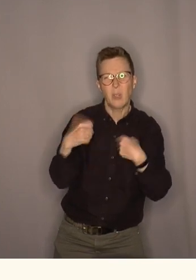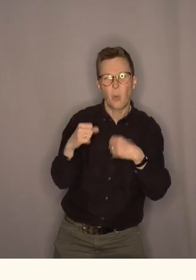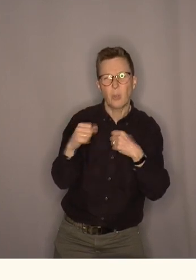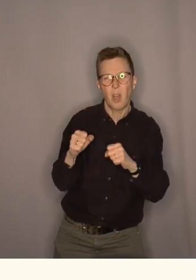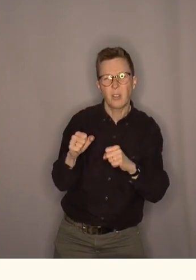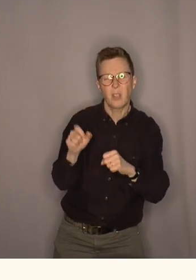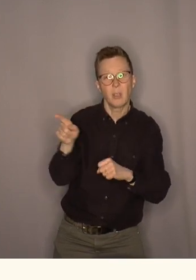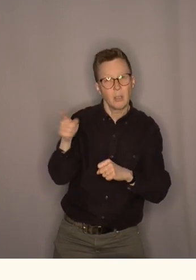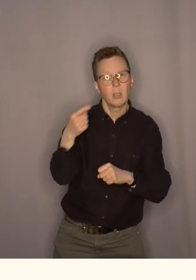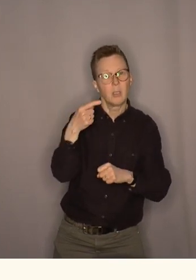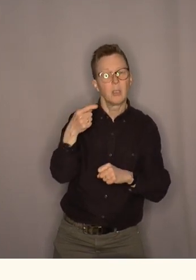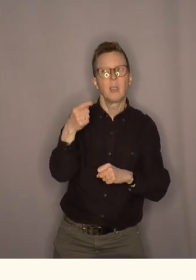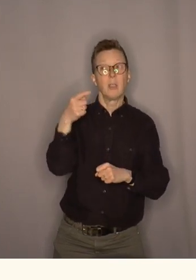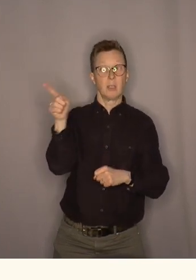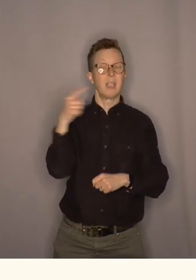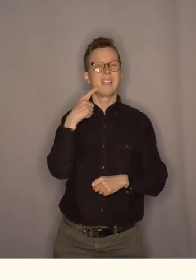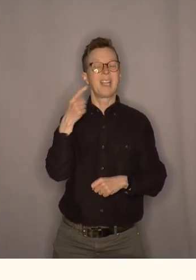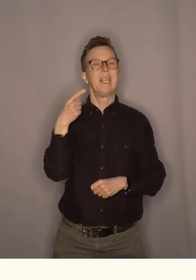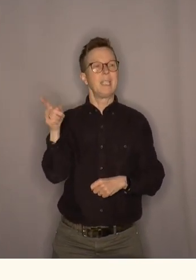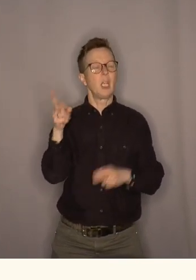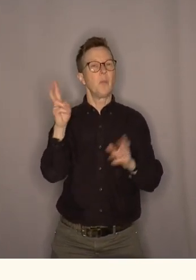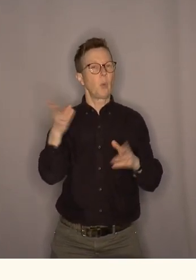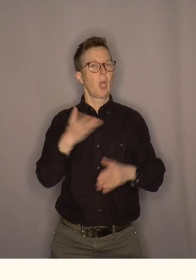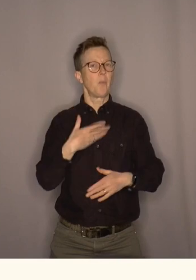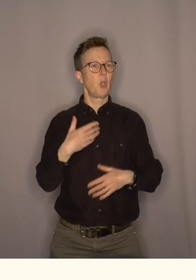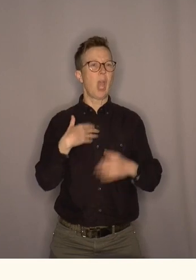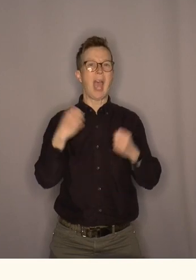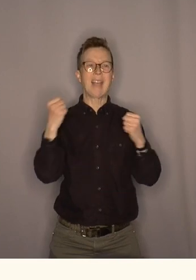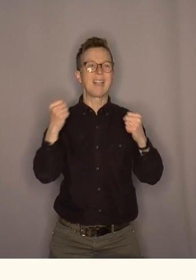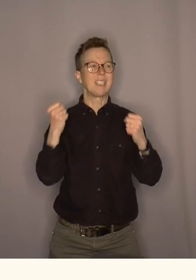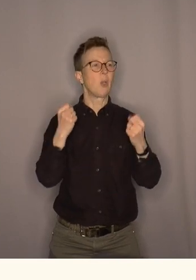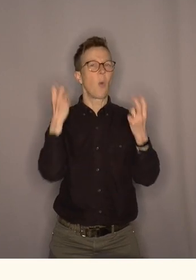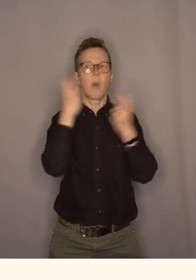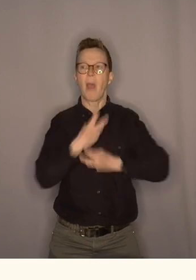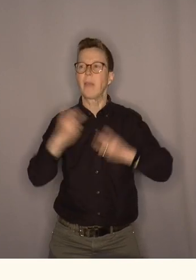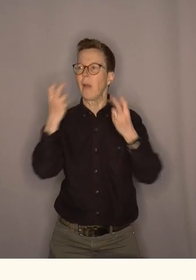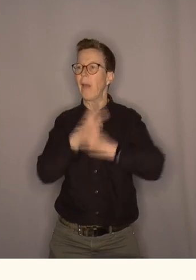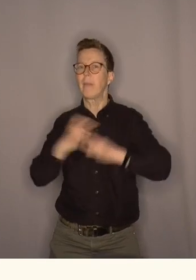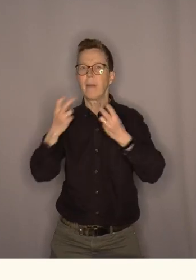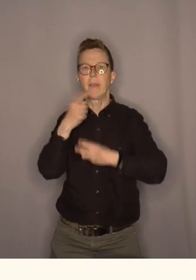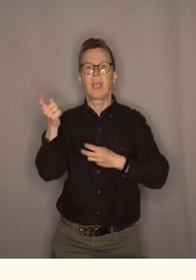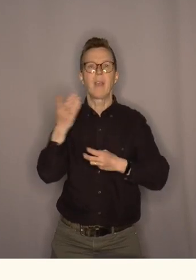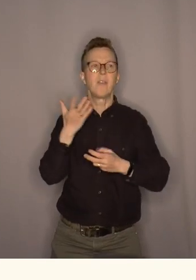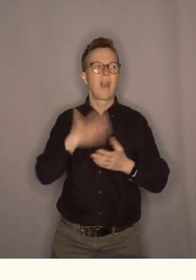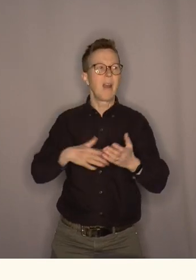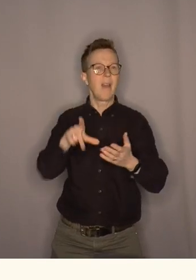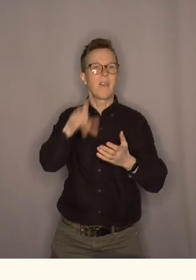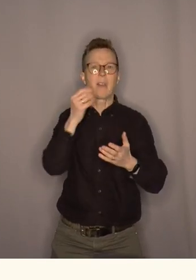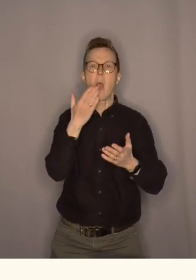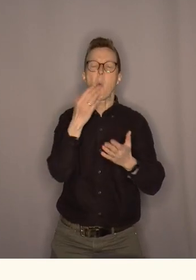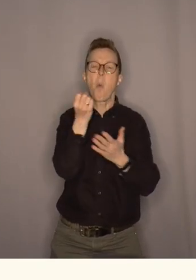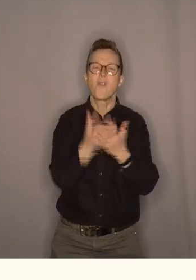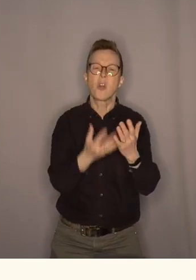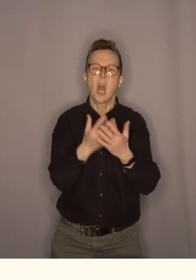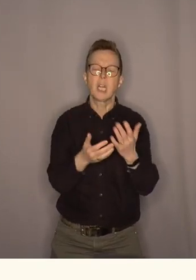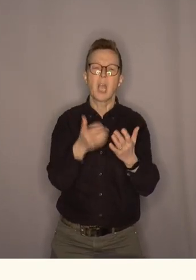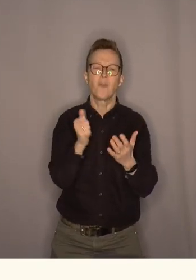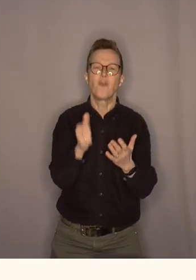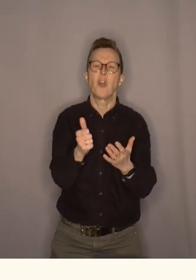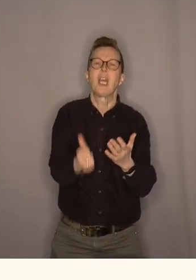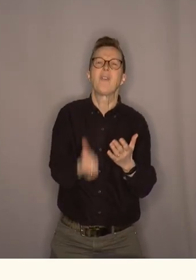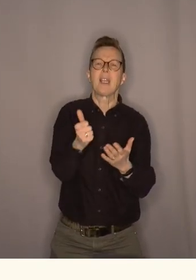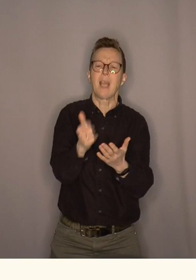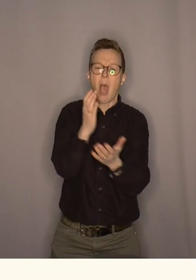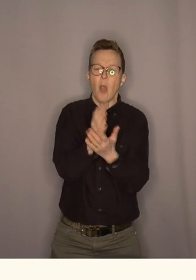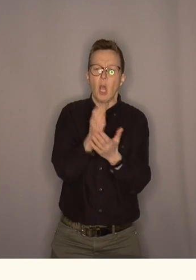Og jo, jeg opplever i hvert fall at de bruker mye energi og de leter febrilsk etter å finne gode forklaringer på hvorfor det er akkurat sånn